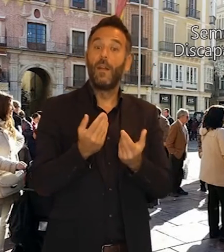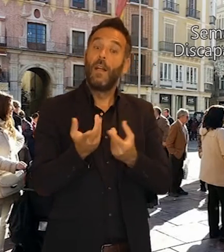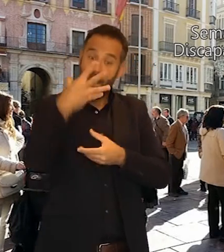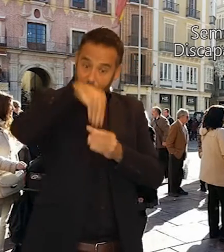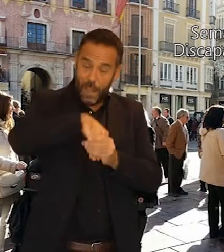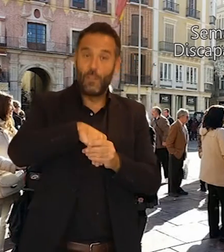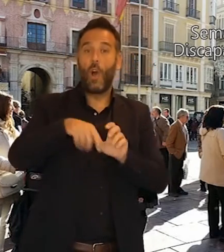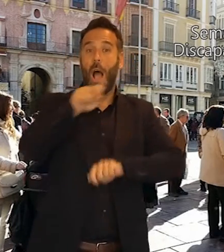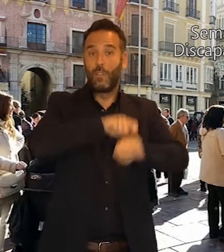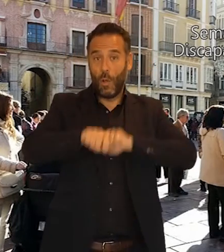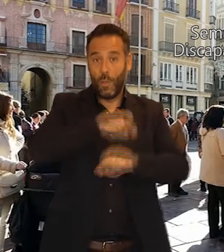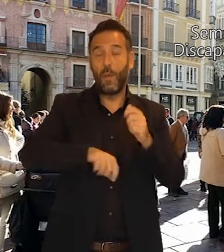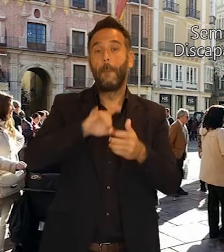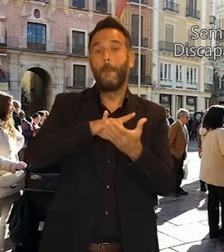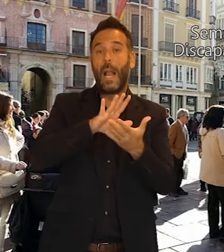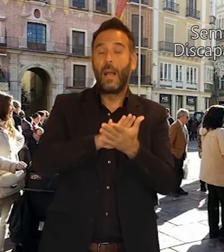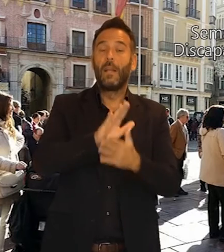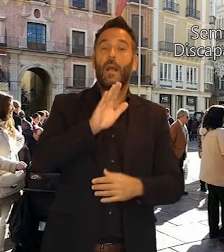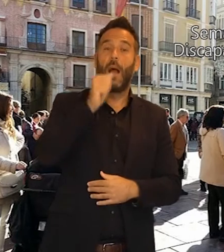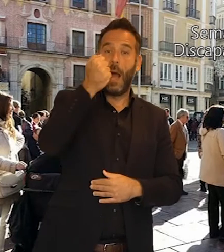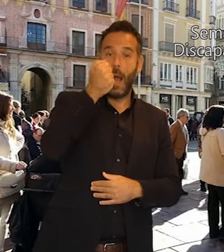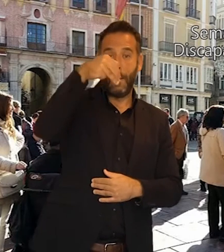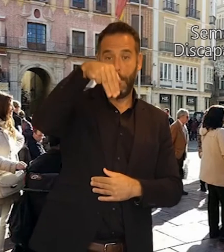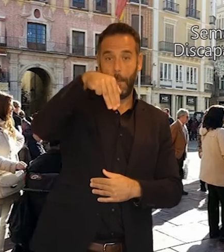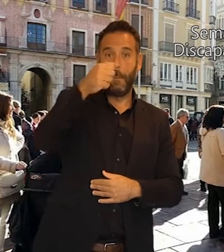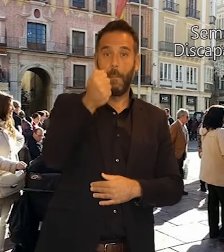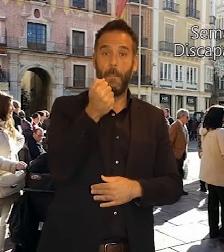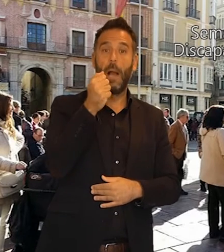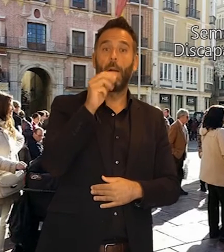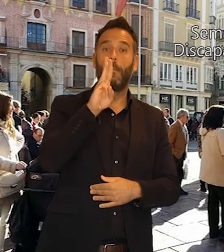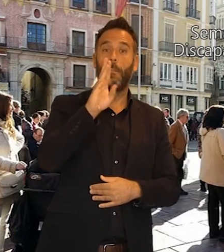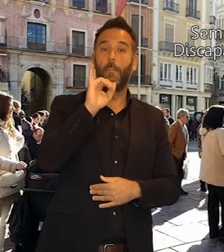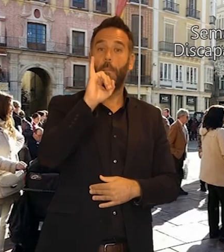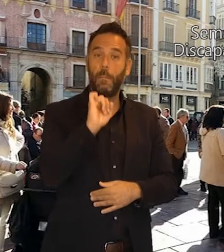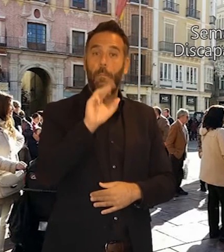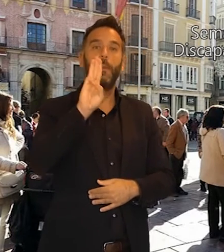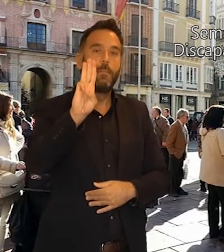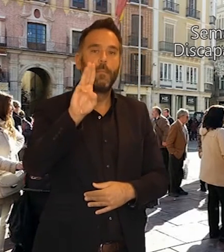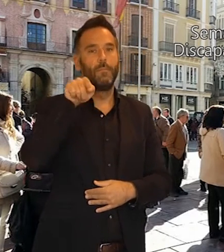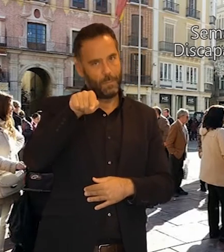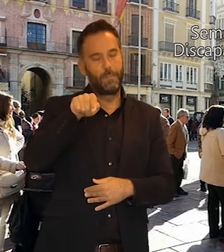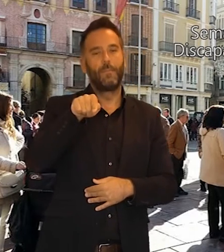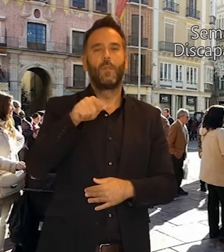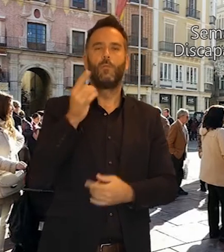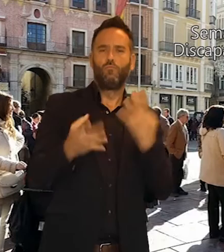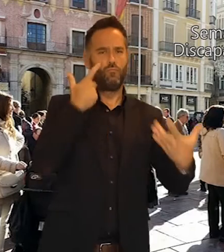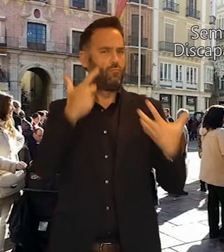Musidanza pertenecientes a la Asociación Malagueña de Afectados de Polio y Pospolio,